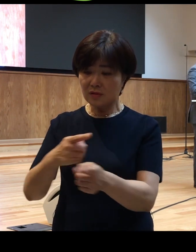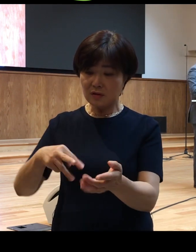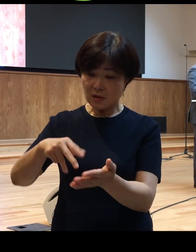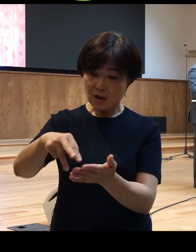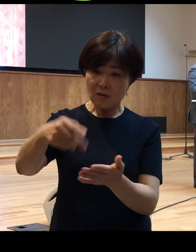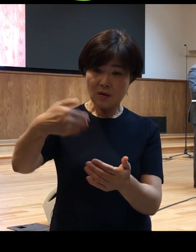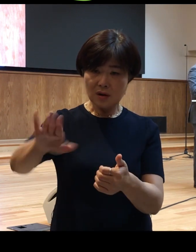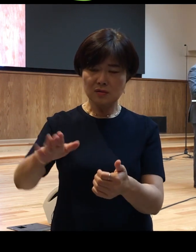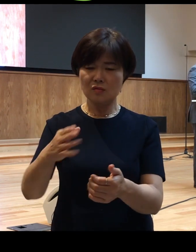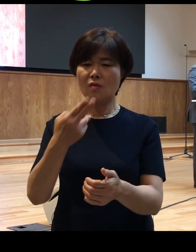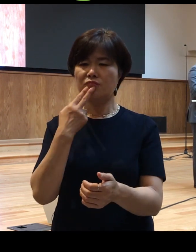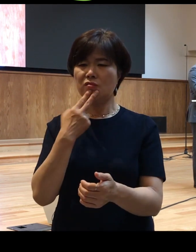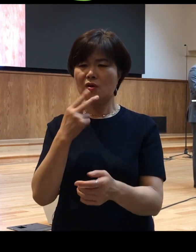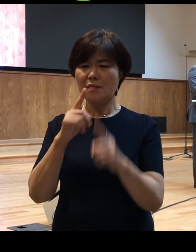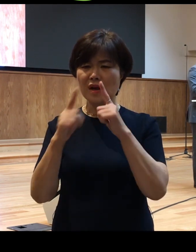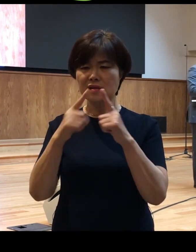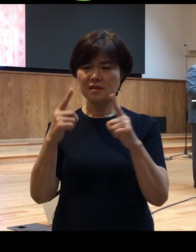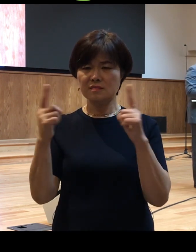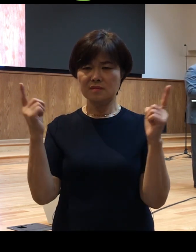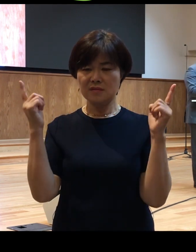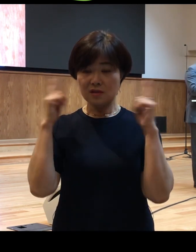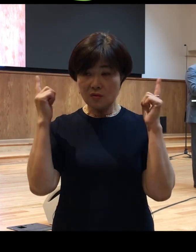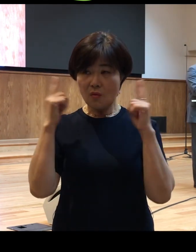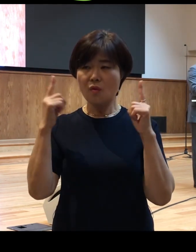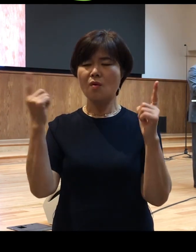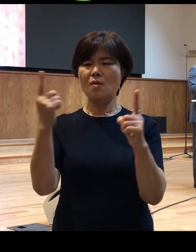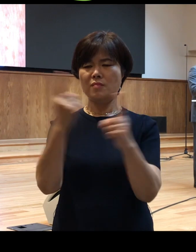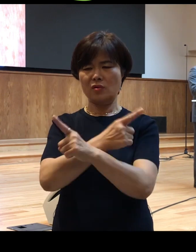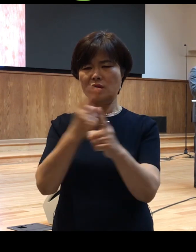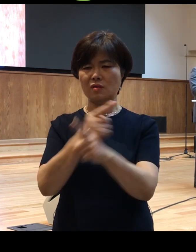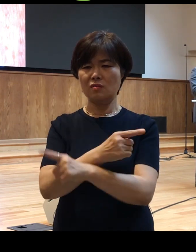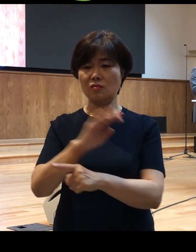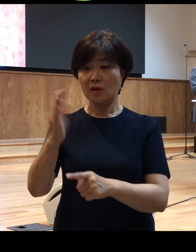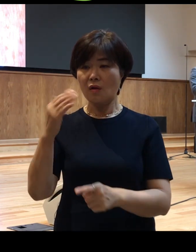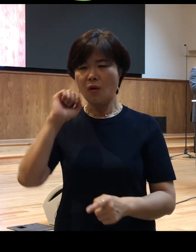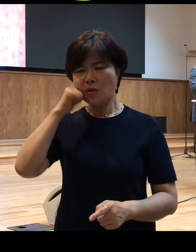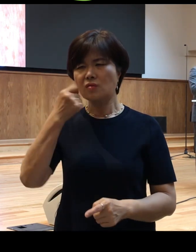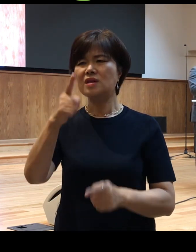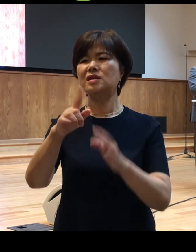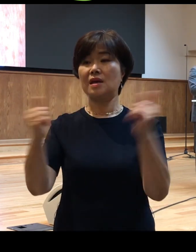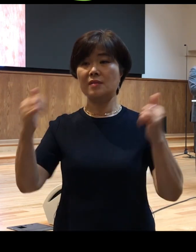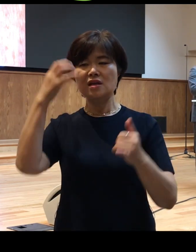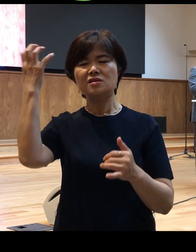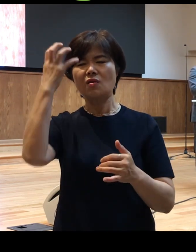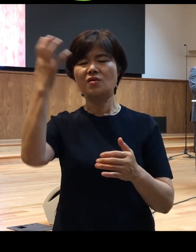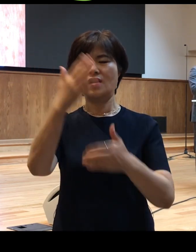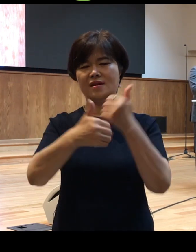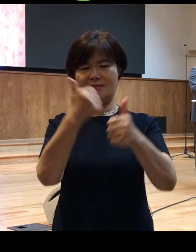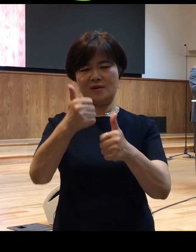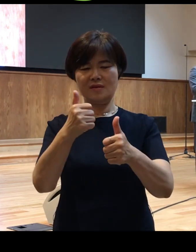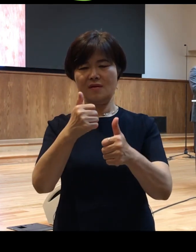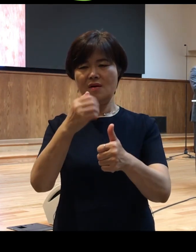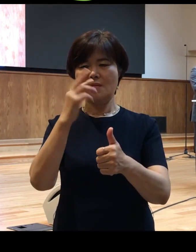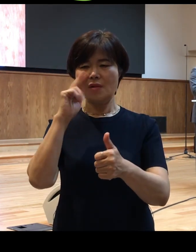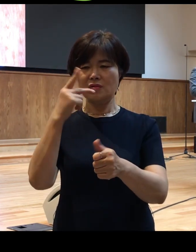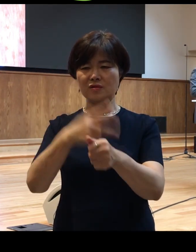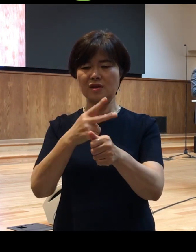말씀을 듣고 변화될 수 있는 이 사람에게 성령 하나님께서 바울을 보내신 것입니다